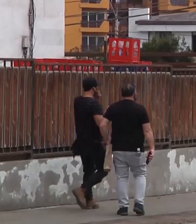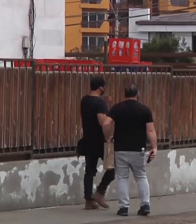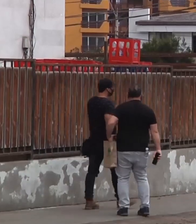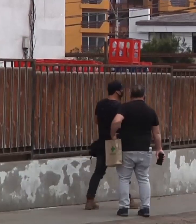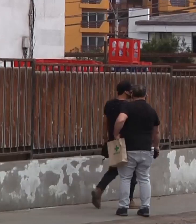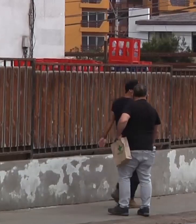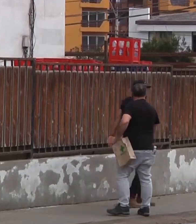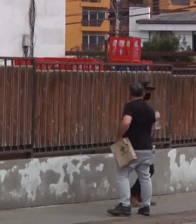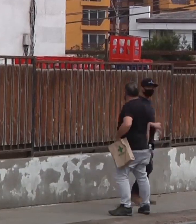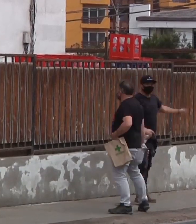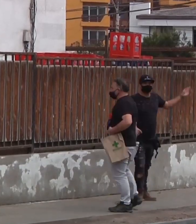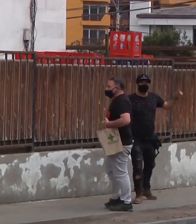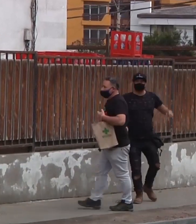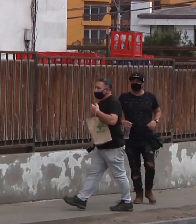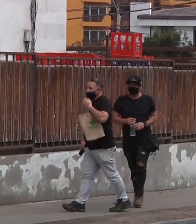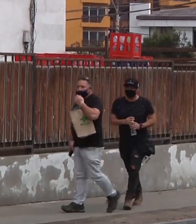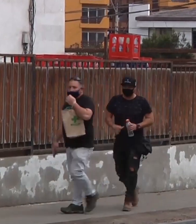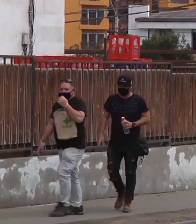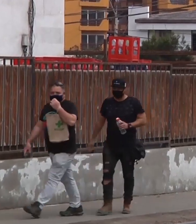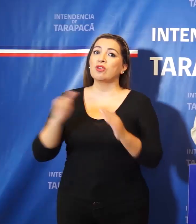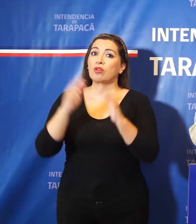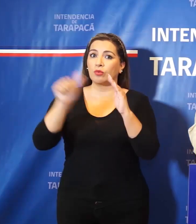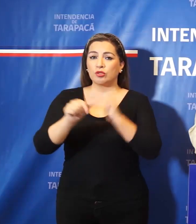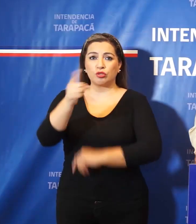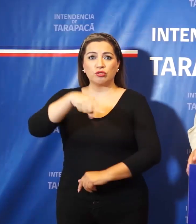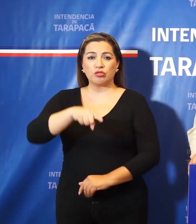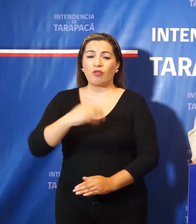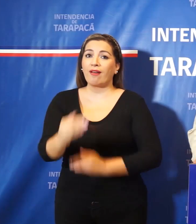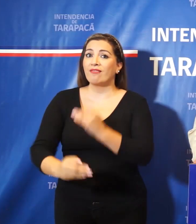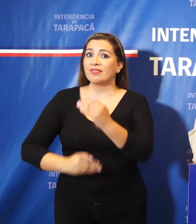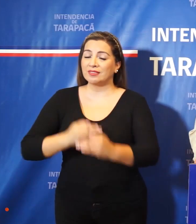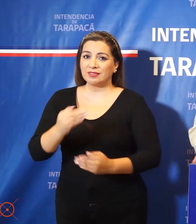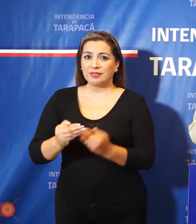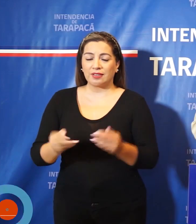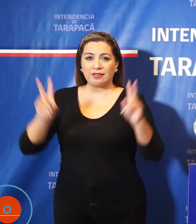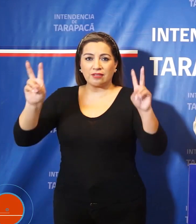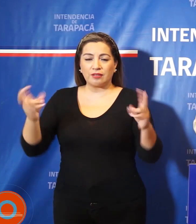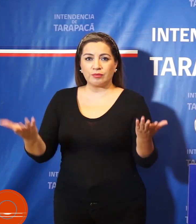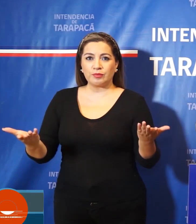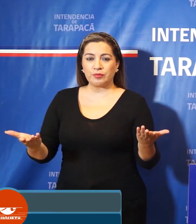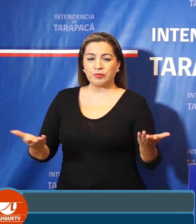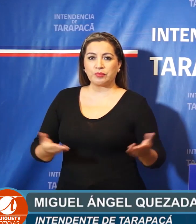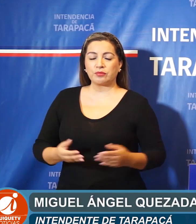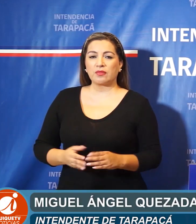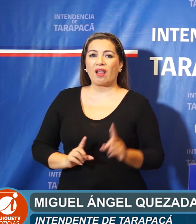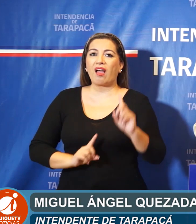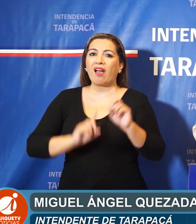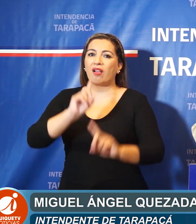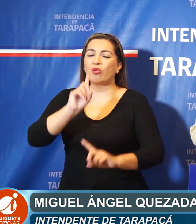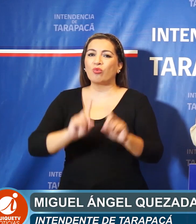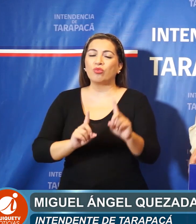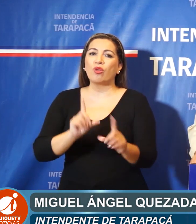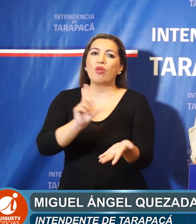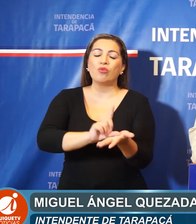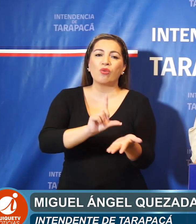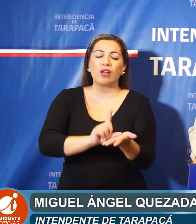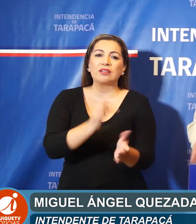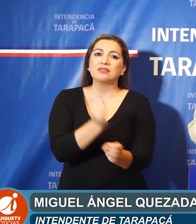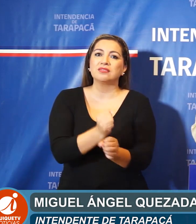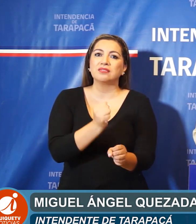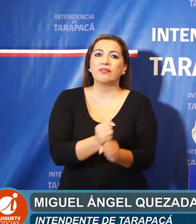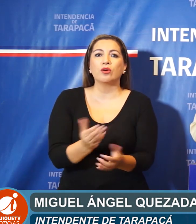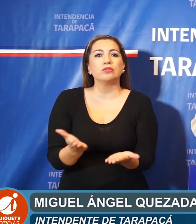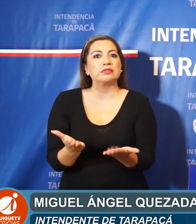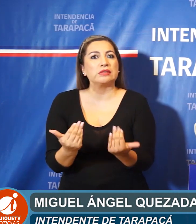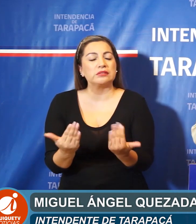reactivar la economía en la región. Si queremos seguir avanzando, fundamentalmente porque hay sectores productivos que lo